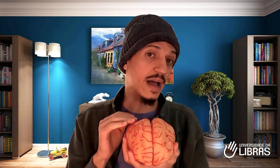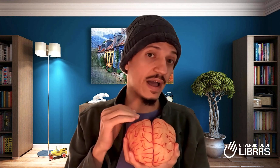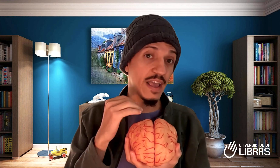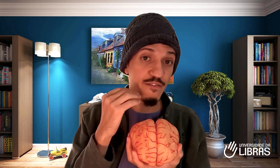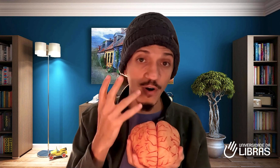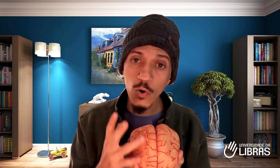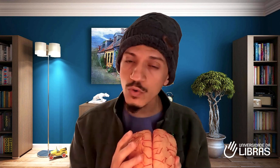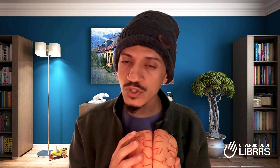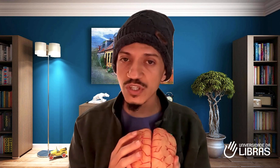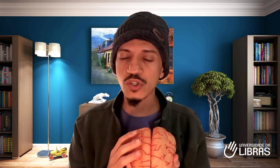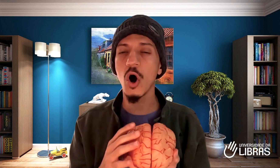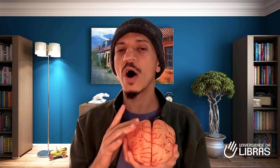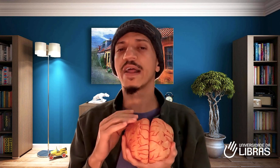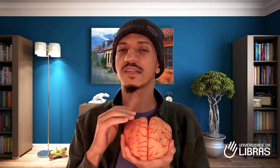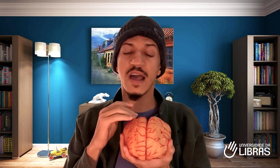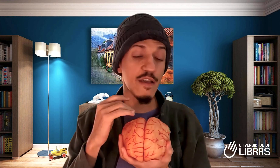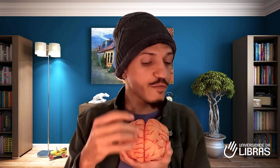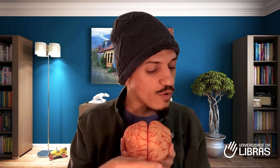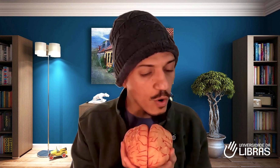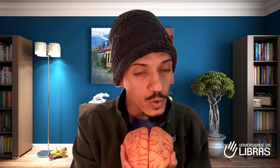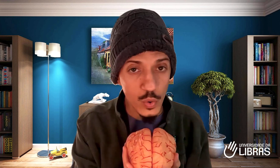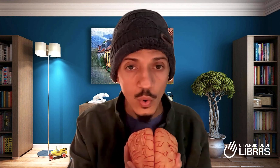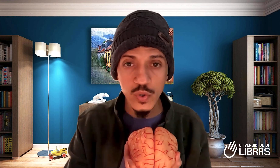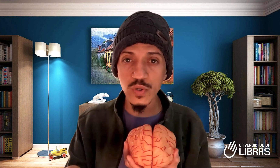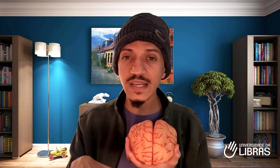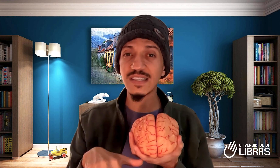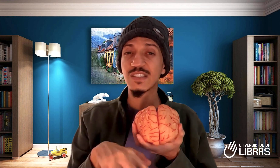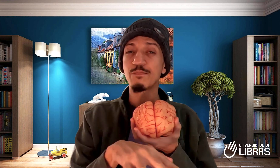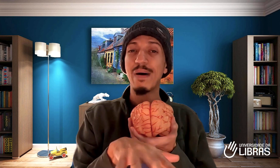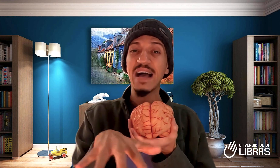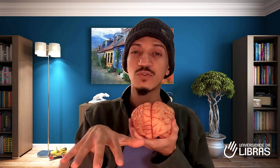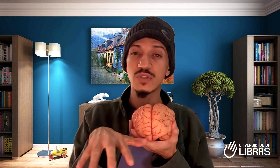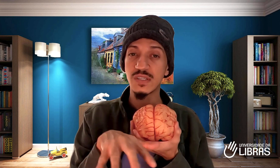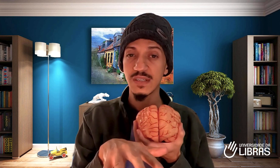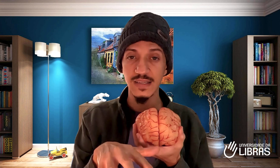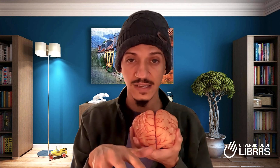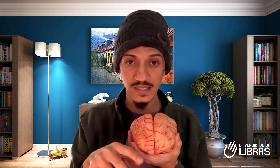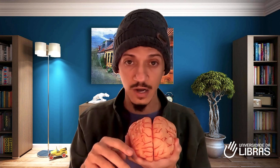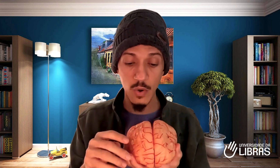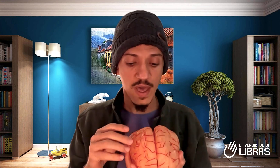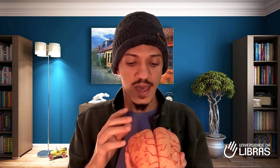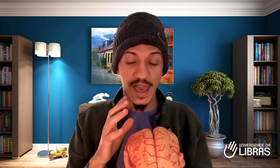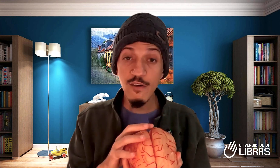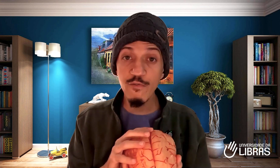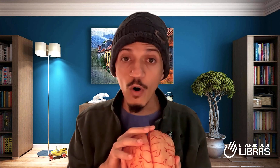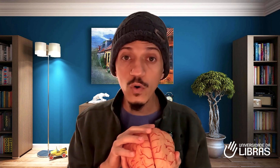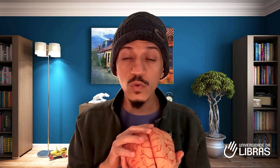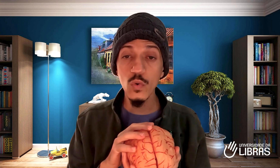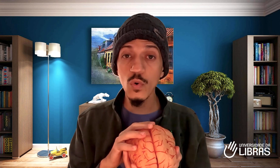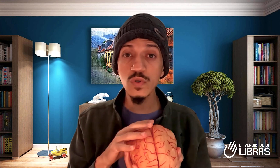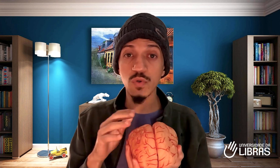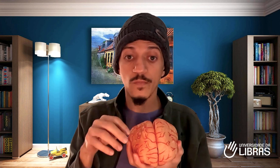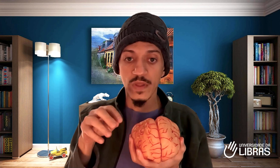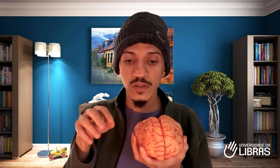envolto de histórias, envolto do uso desse espaço de sinalização, envolto do uso dos